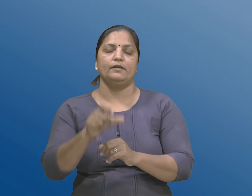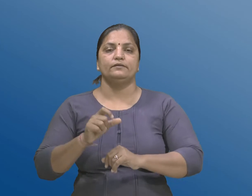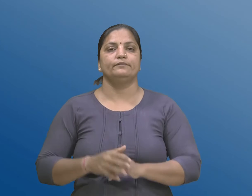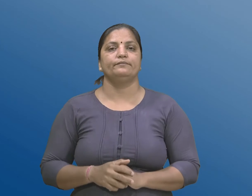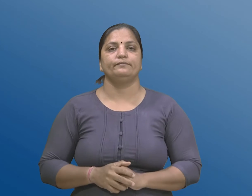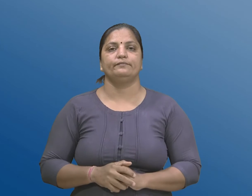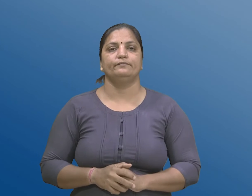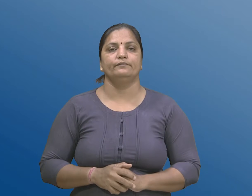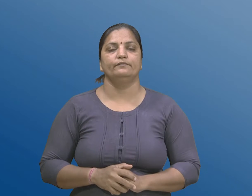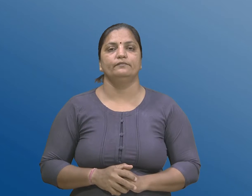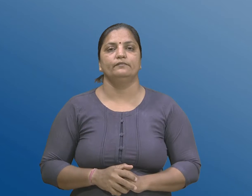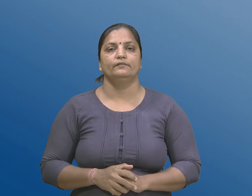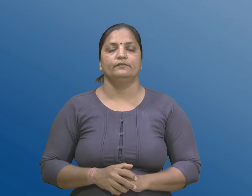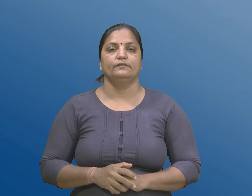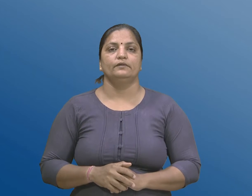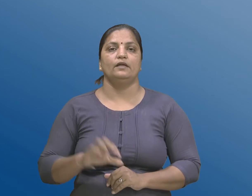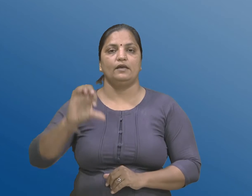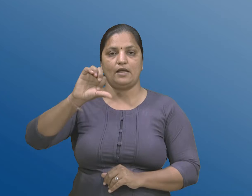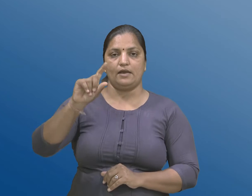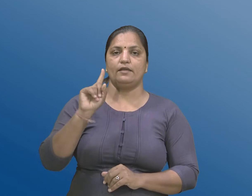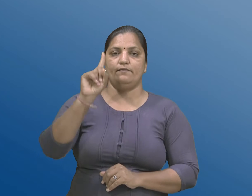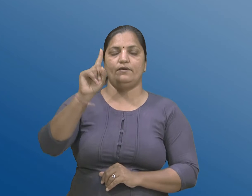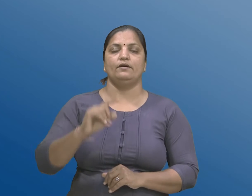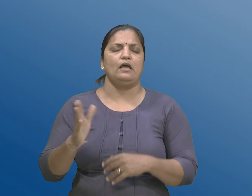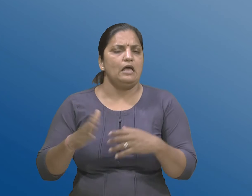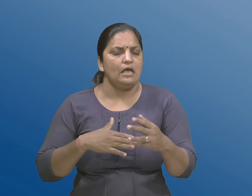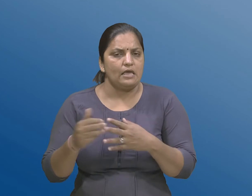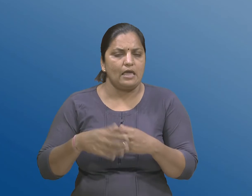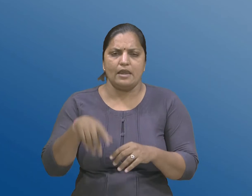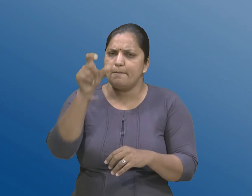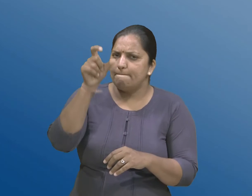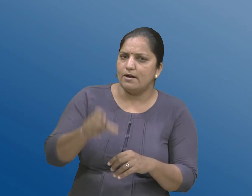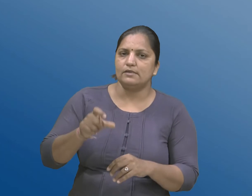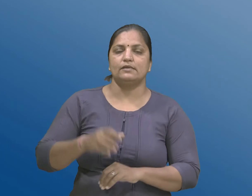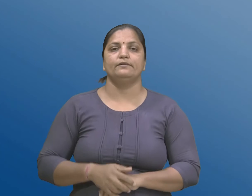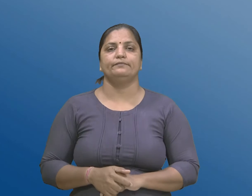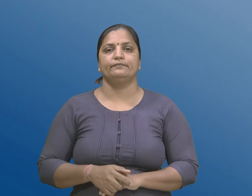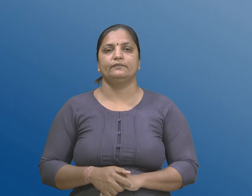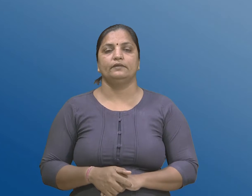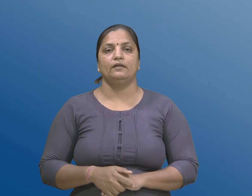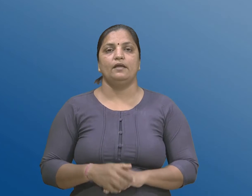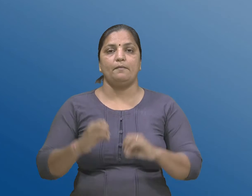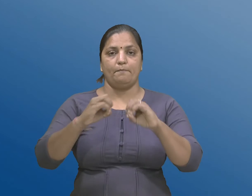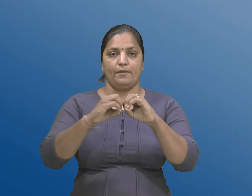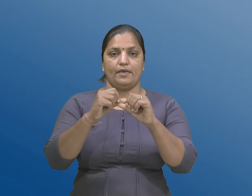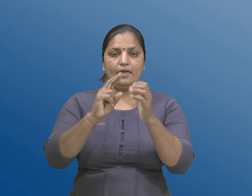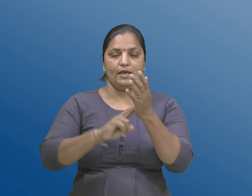नंबर एकाण। कोई पन व्यक्ति बेंचमार्क विकलांगता धरावती